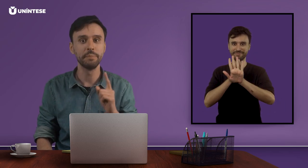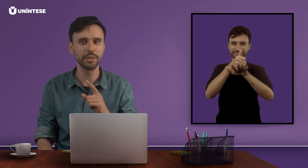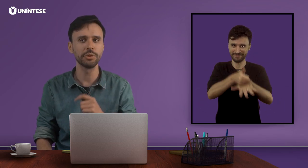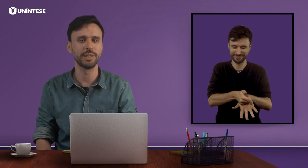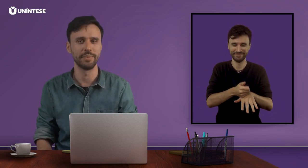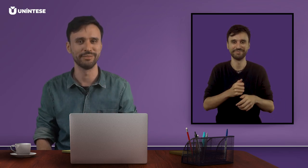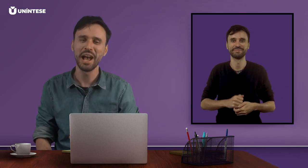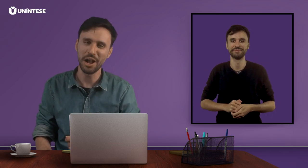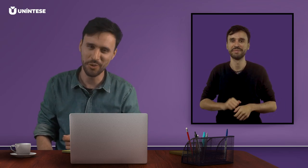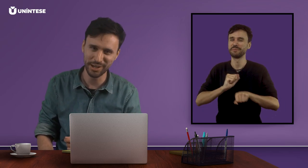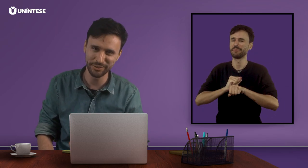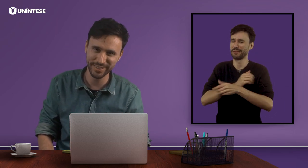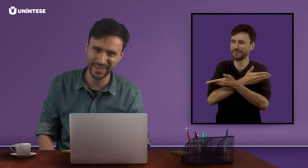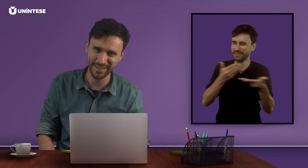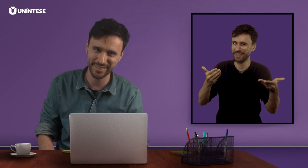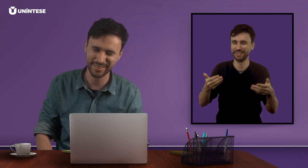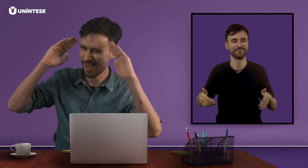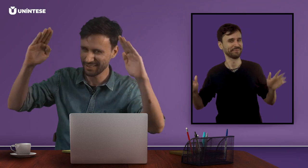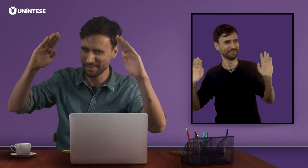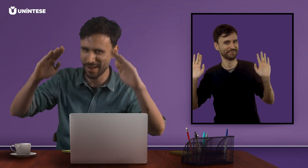metonímia. Aguardo vocês! Até mais!